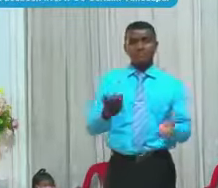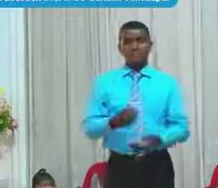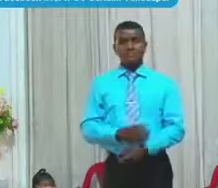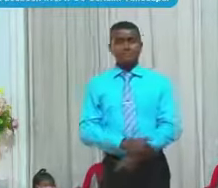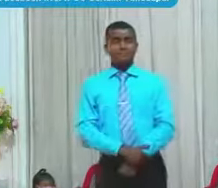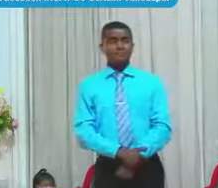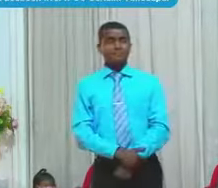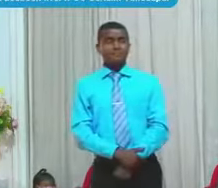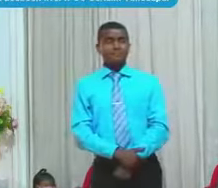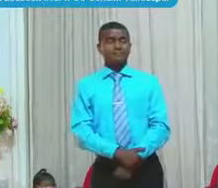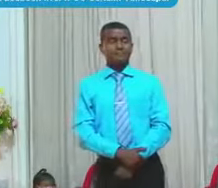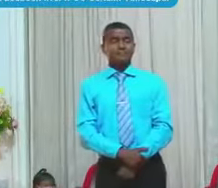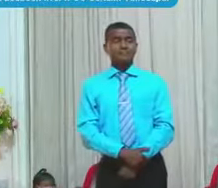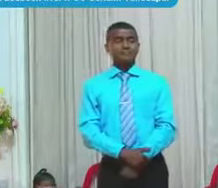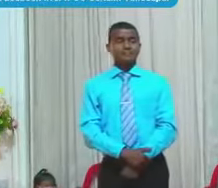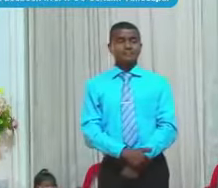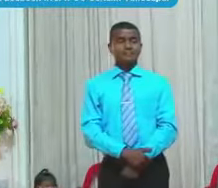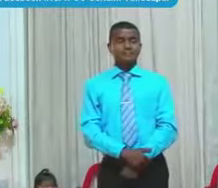Desde el comienzo Fue así